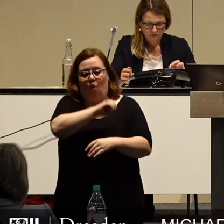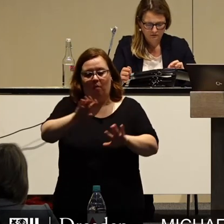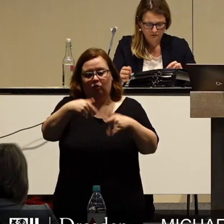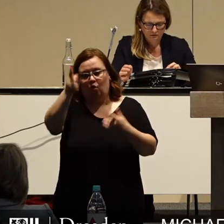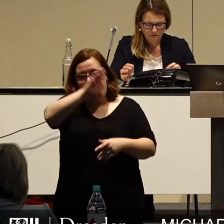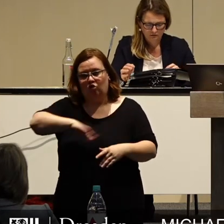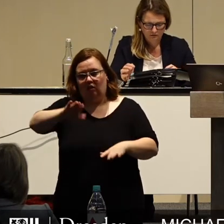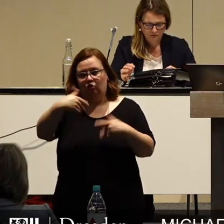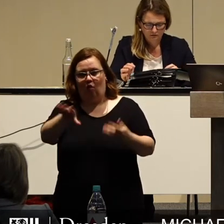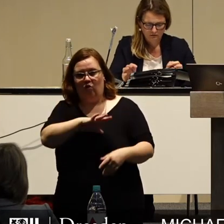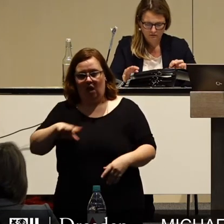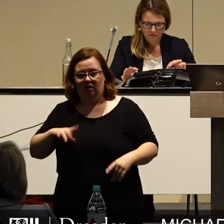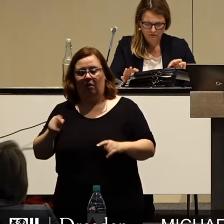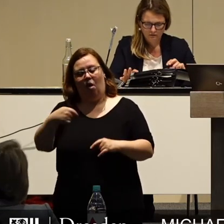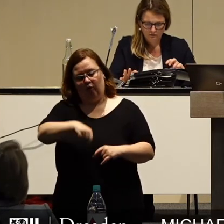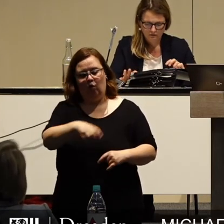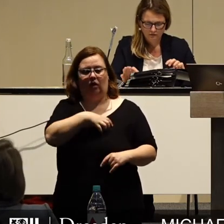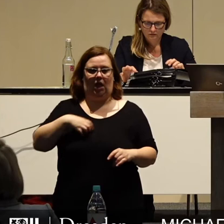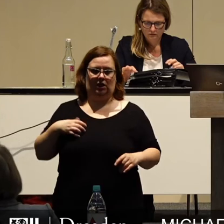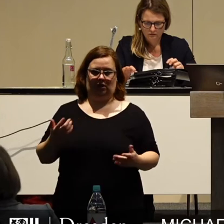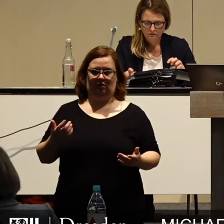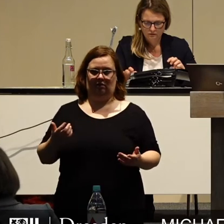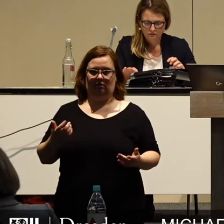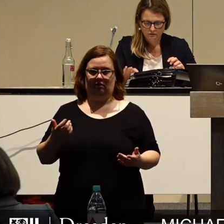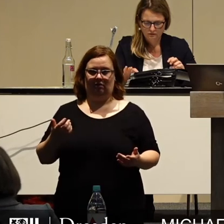für Deutschland, für Sachsen, aber das gilt auch für Dresden.